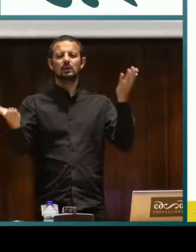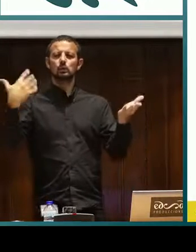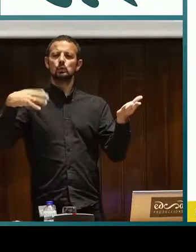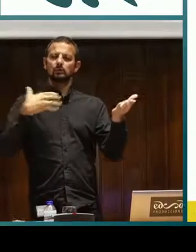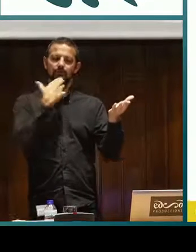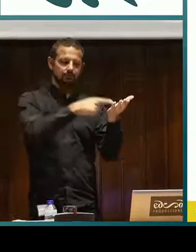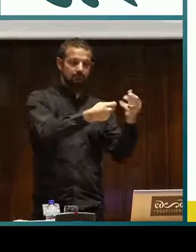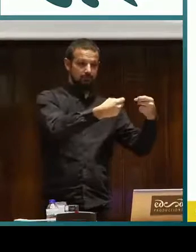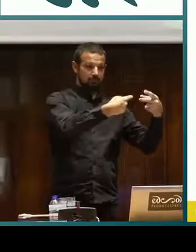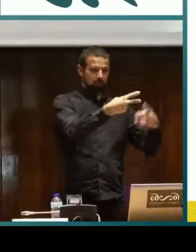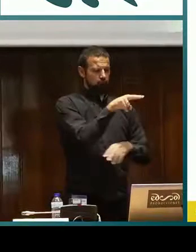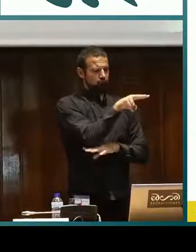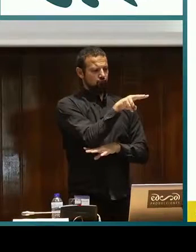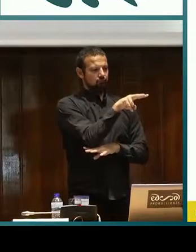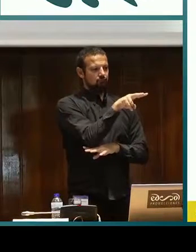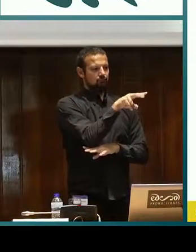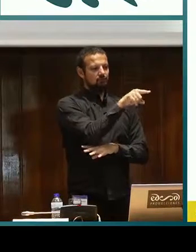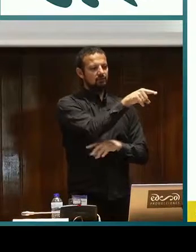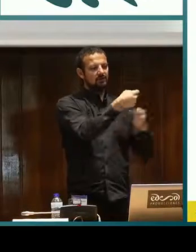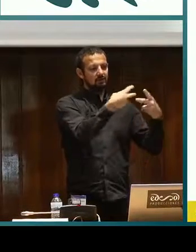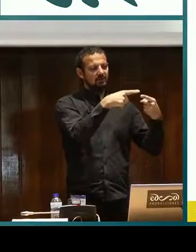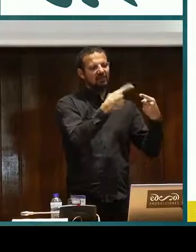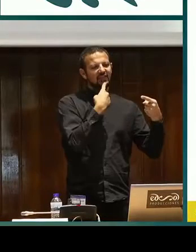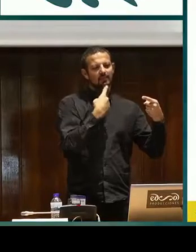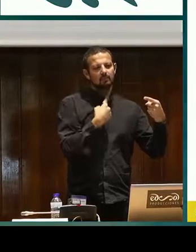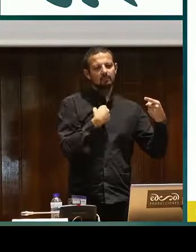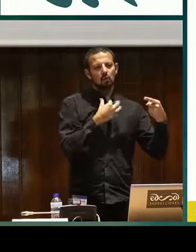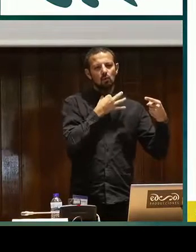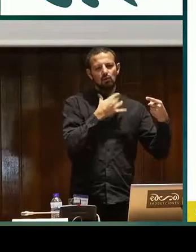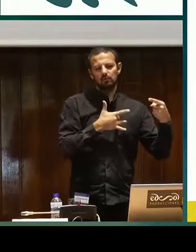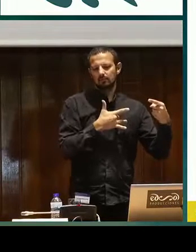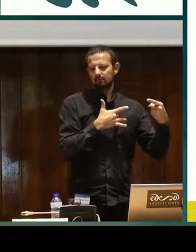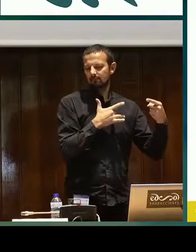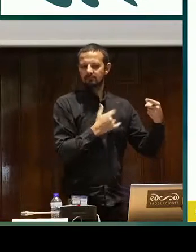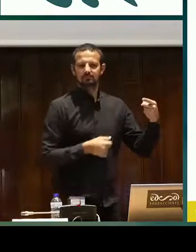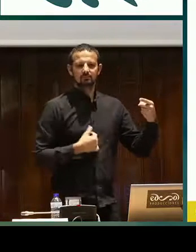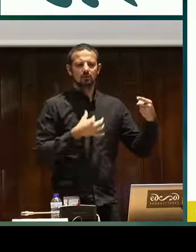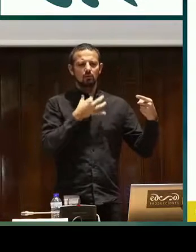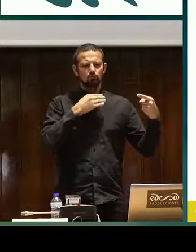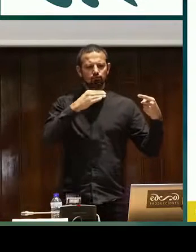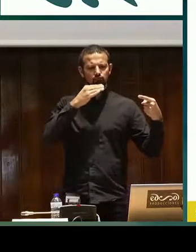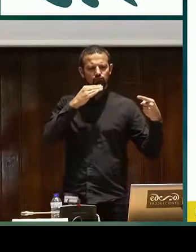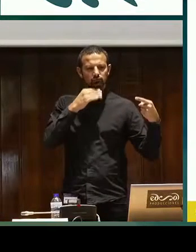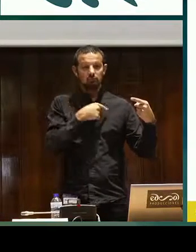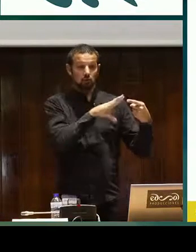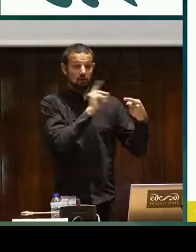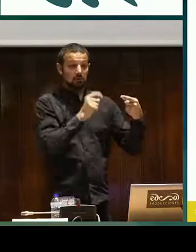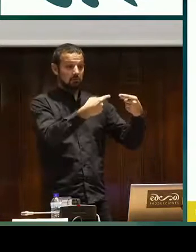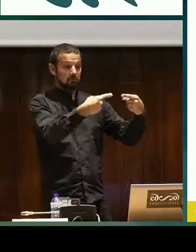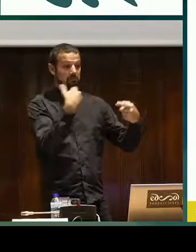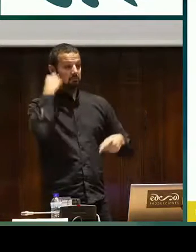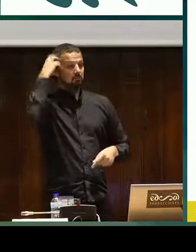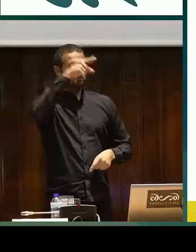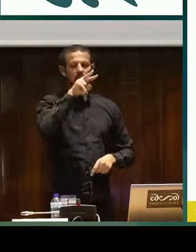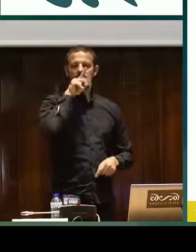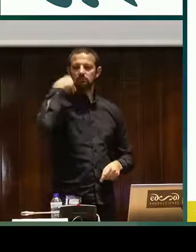Y la diferencia entre un sistema y el otro radica en que si estamos viendo los subtítulos, nosotros sabemos lo que está diciendo el personaje, pero